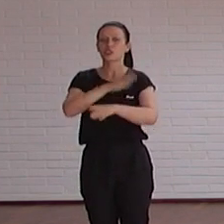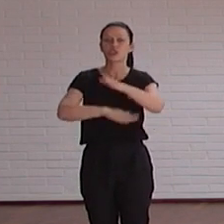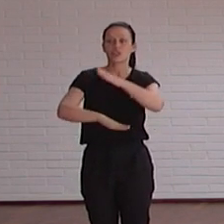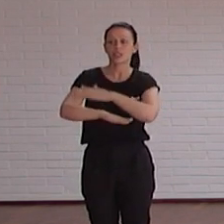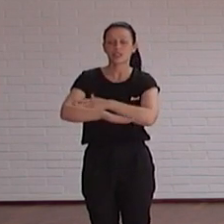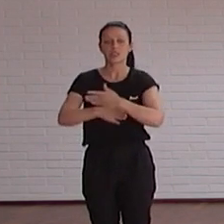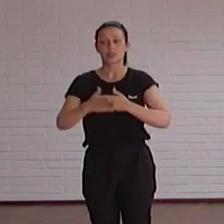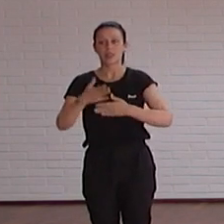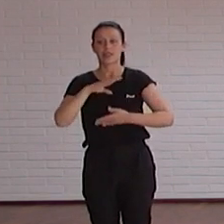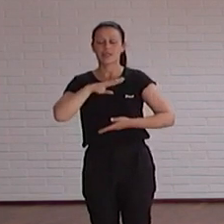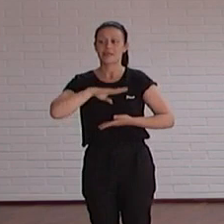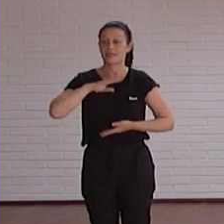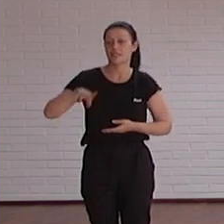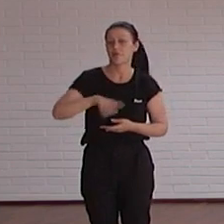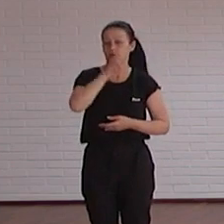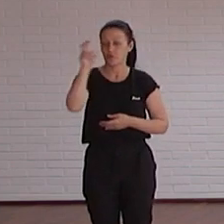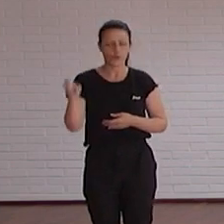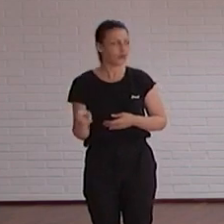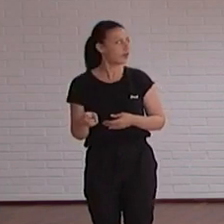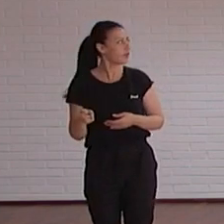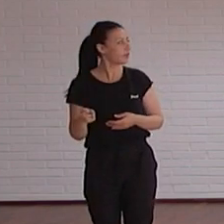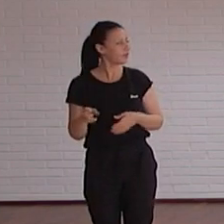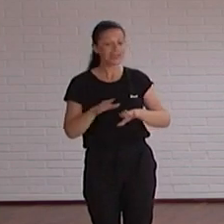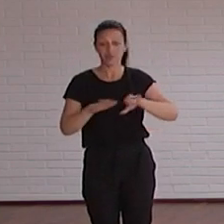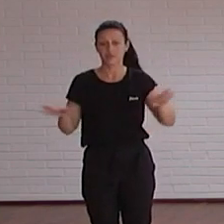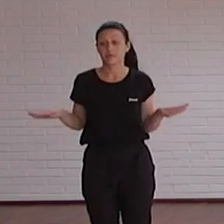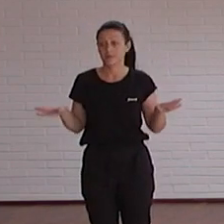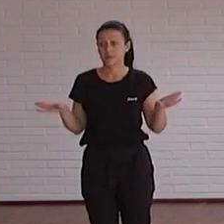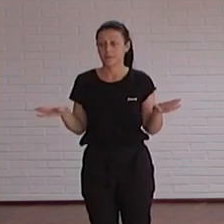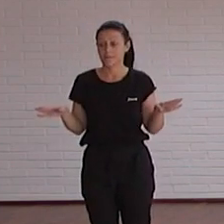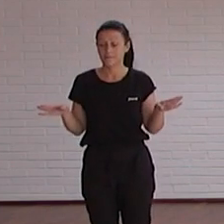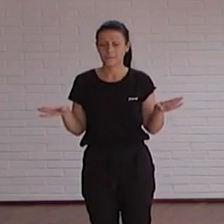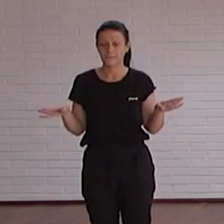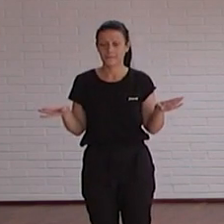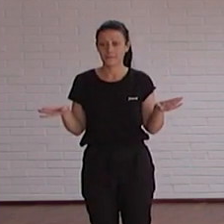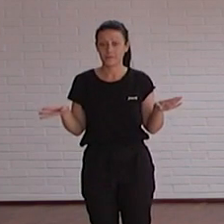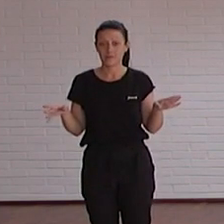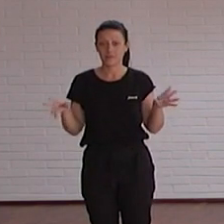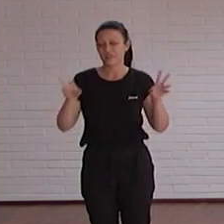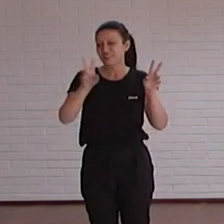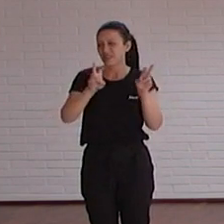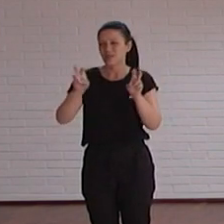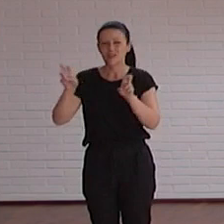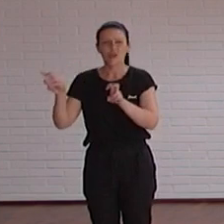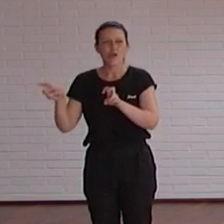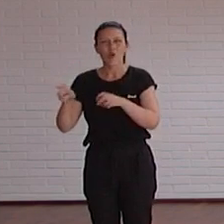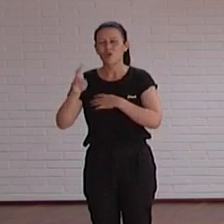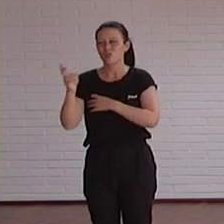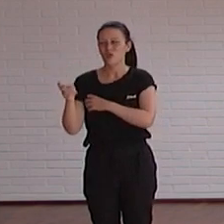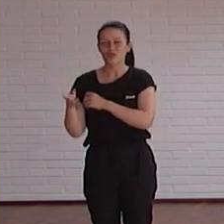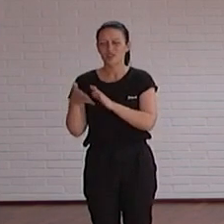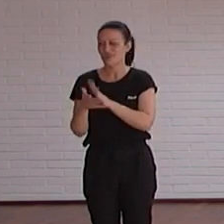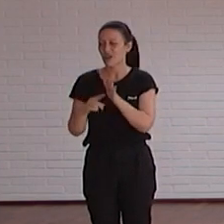de la discapacidad diversidad funcional y ya está ahí debería quedar ni otros términos que son pillerativos